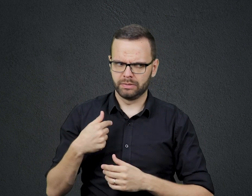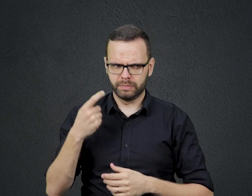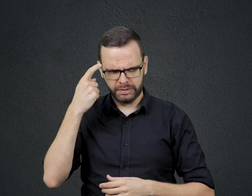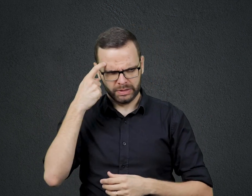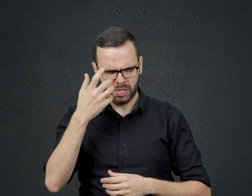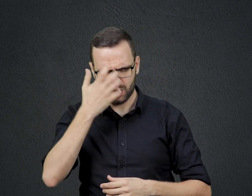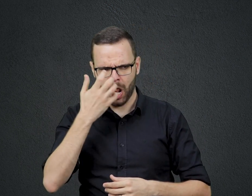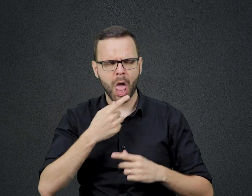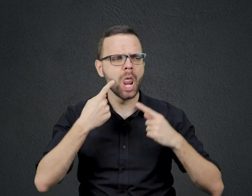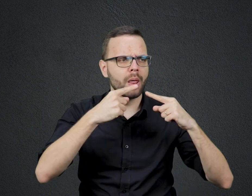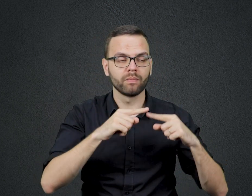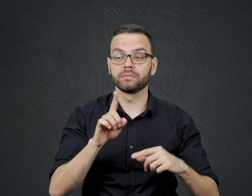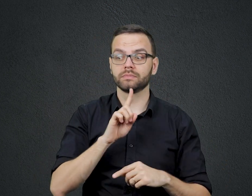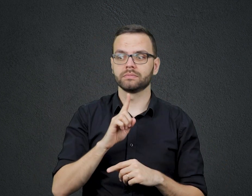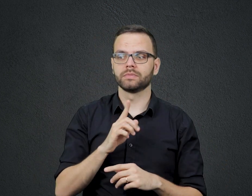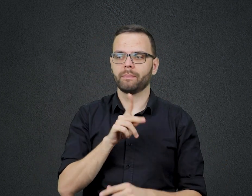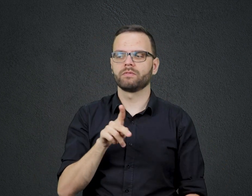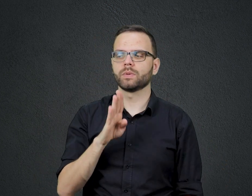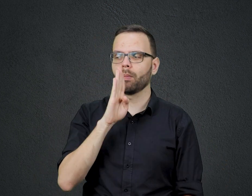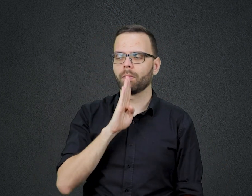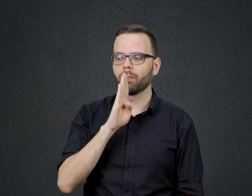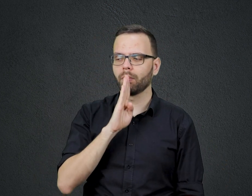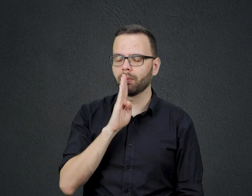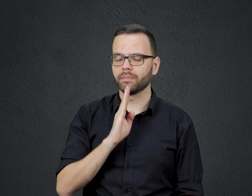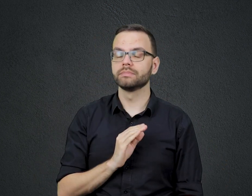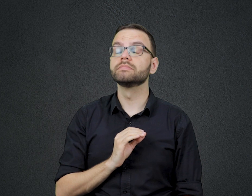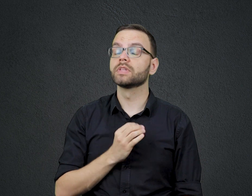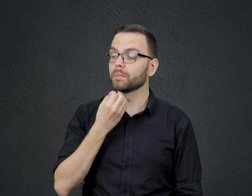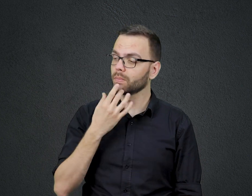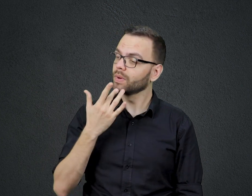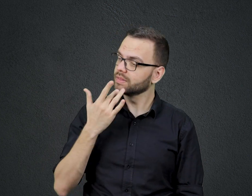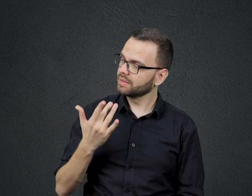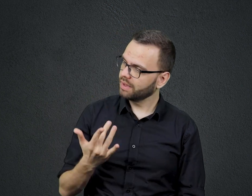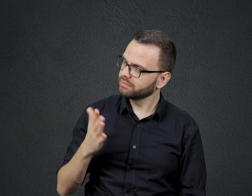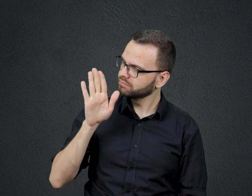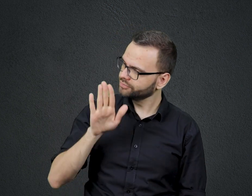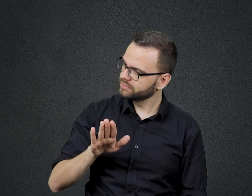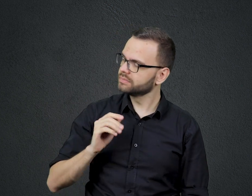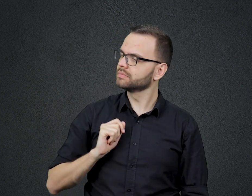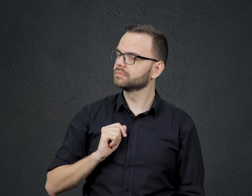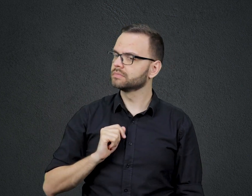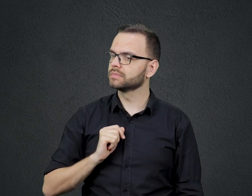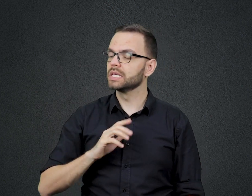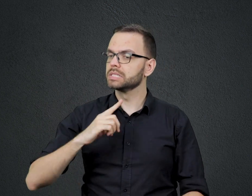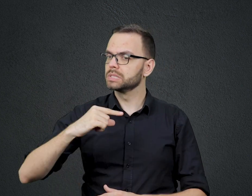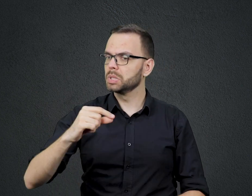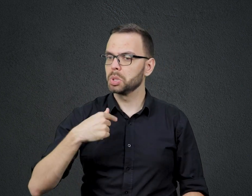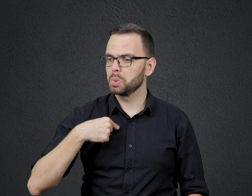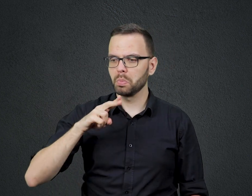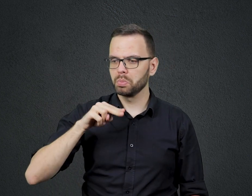Xingo? Ele ficou em silêncio Depois disse Boa tarde Saiu E nunca mais o vi Diante